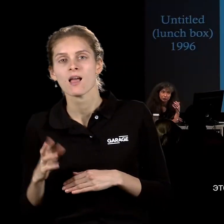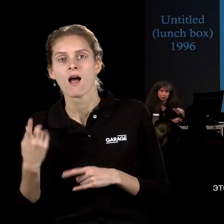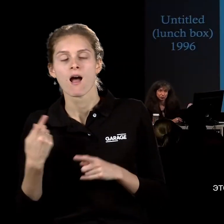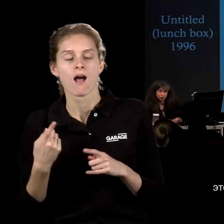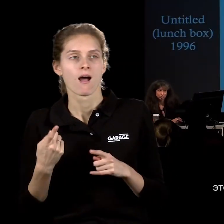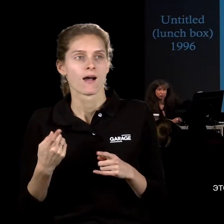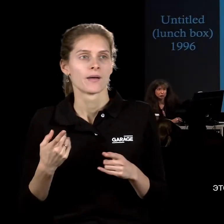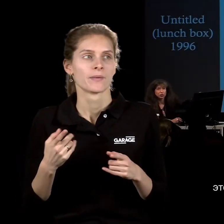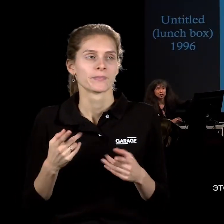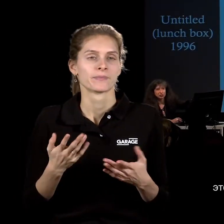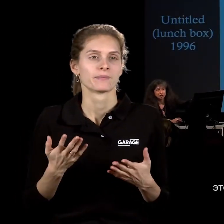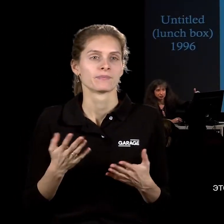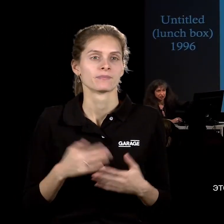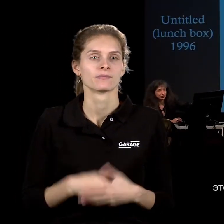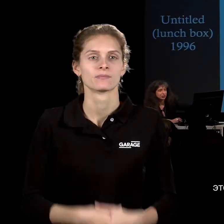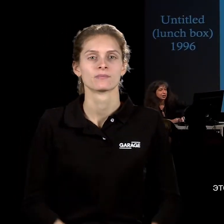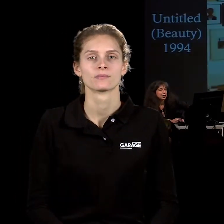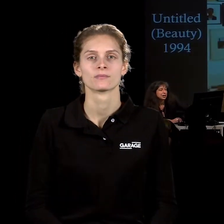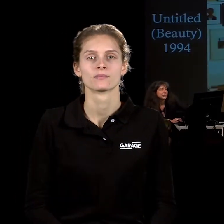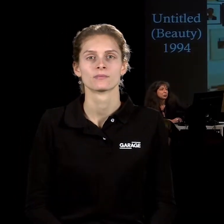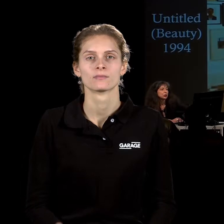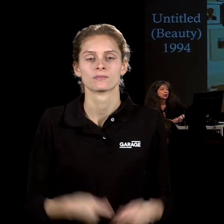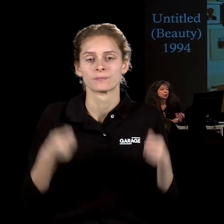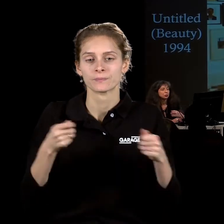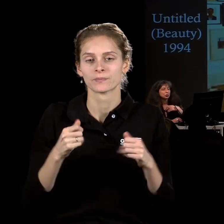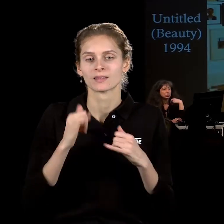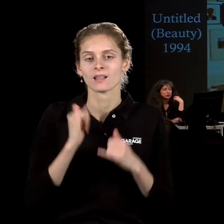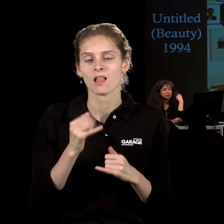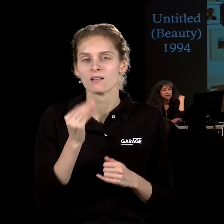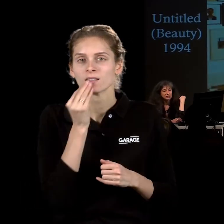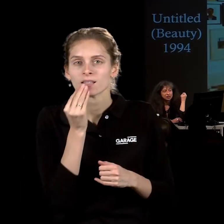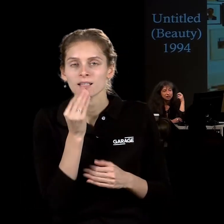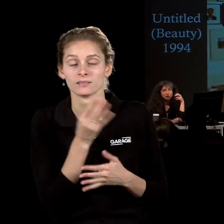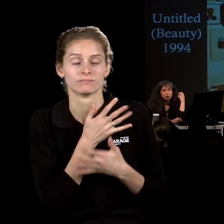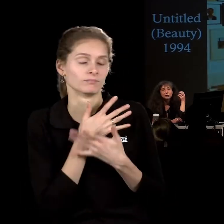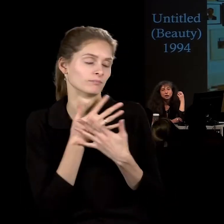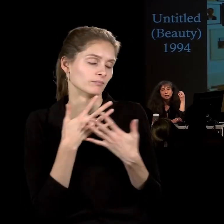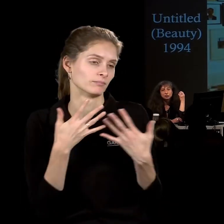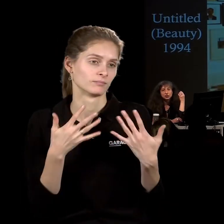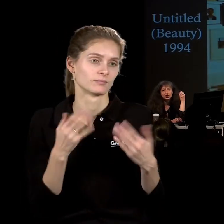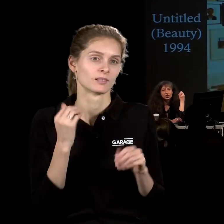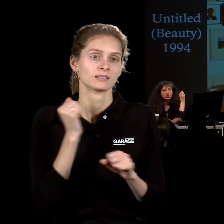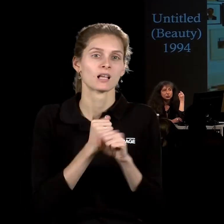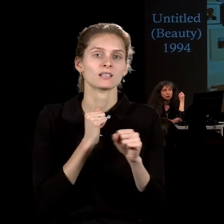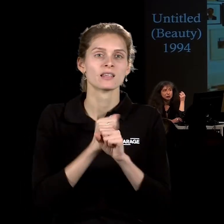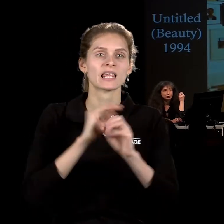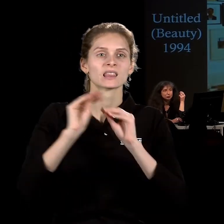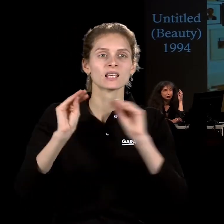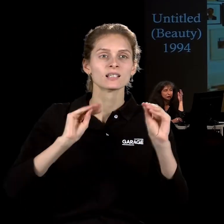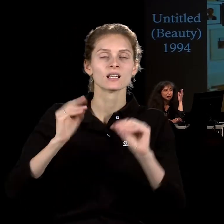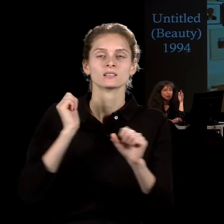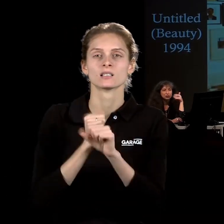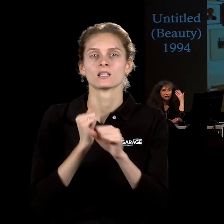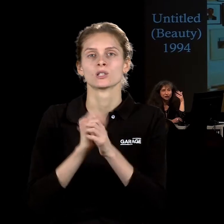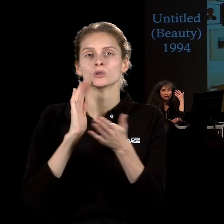как бы... сутки для еды. И это могут быть воссоздания еще интерьеров, воссоздания ситуации,